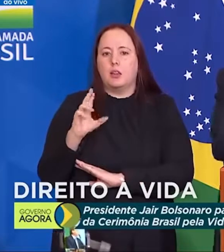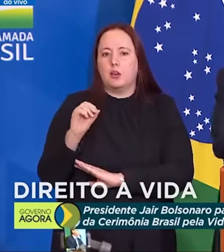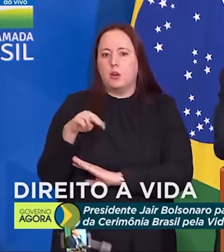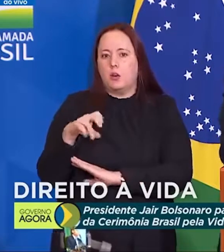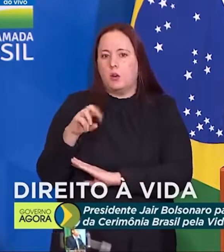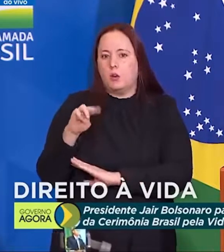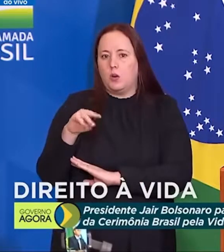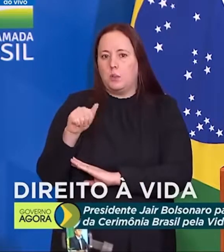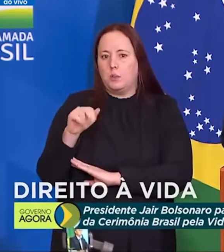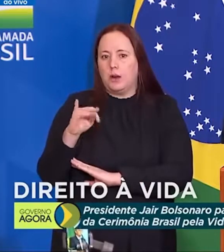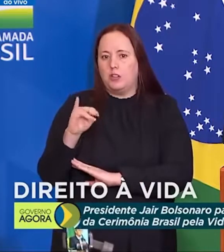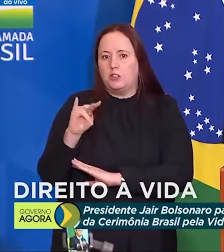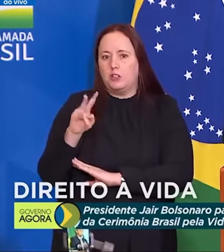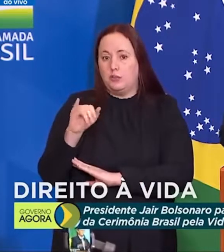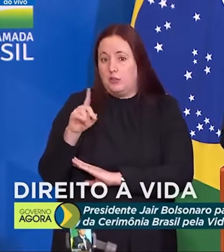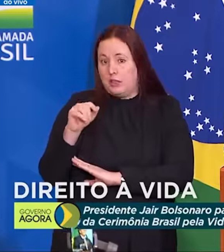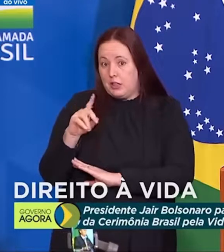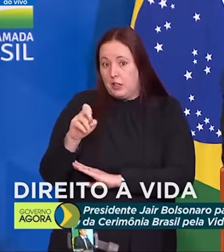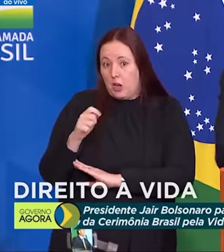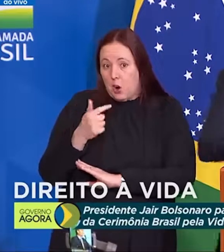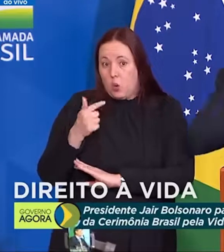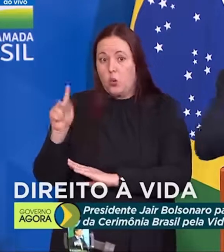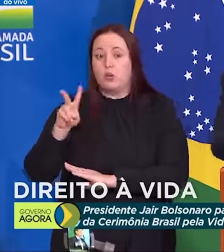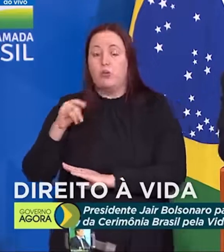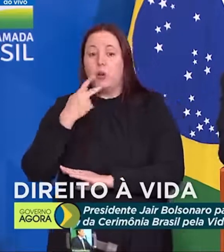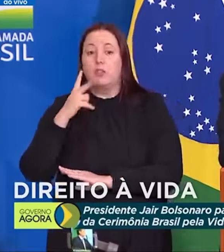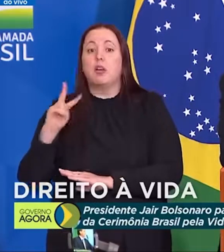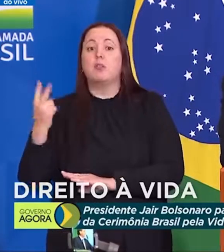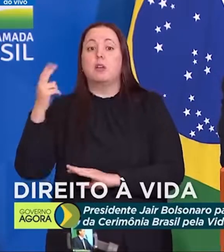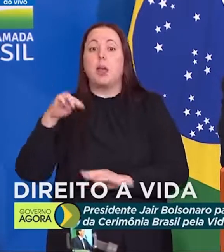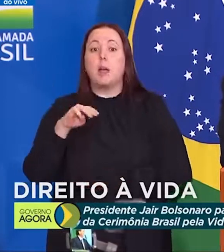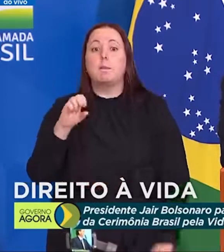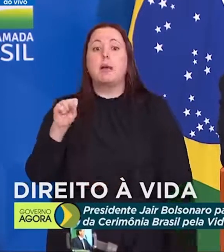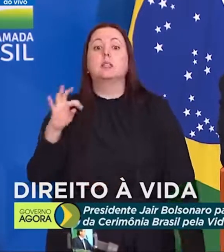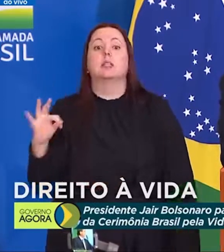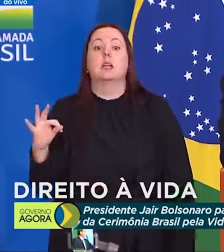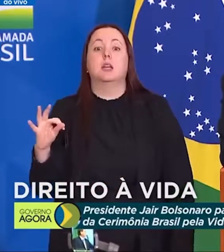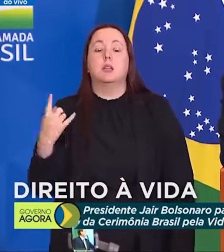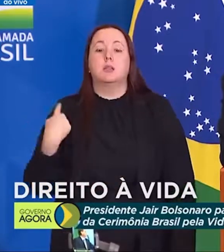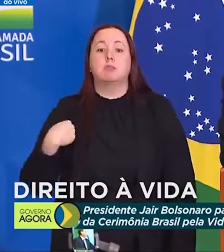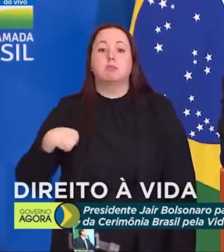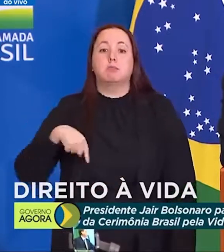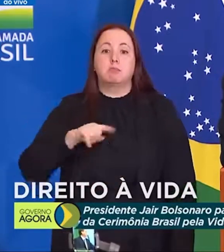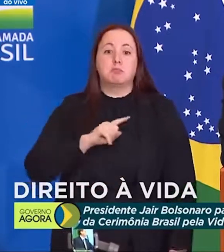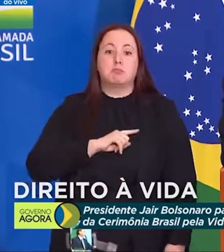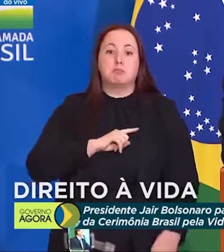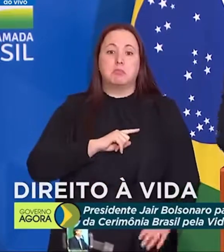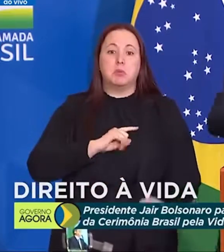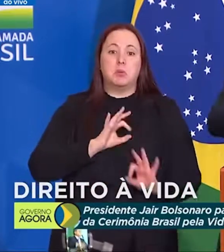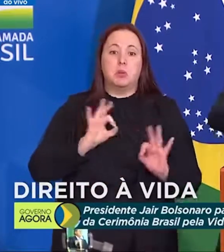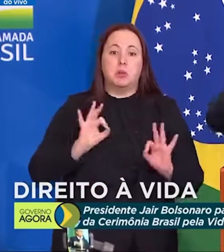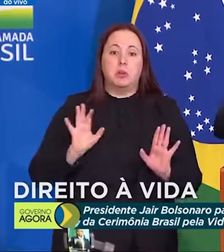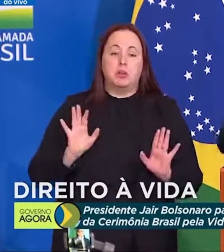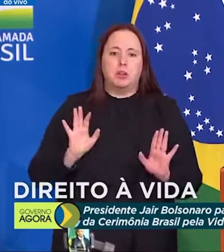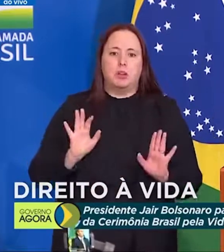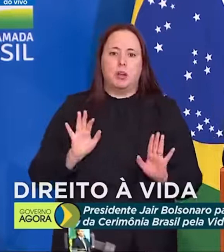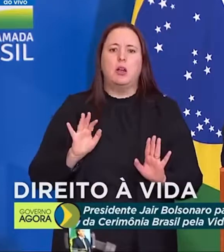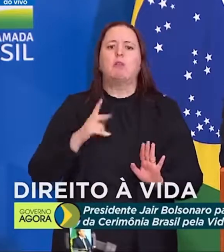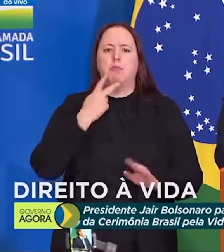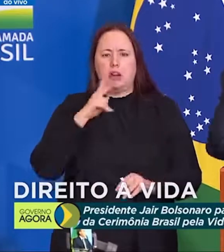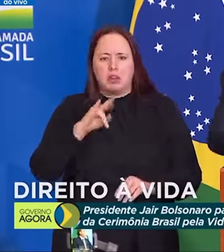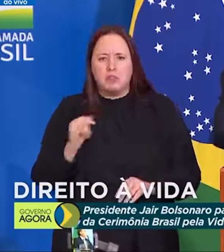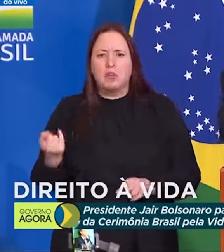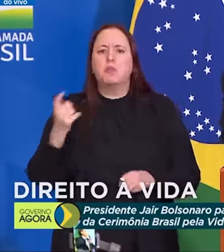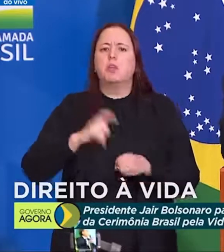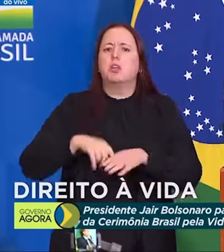O outro lado diz que vai valorizar o MST que nós acalmamos titulando os mesmos. Diz que vai voltar